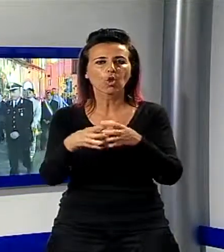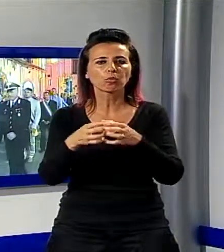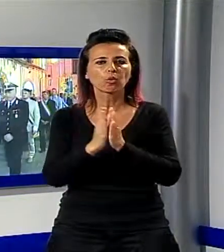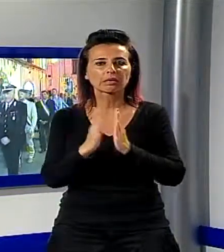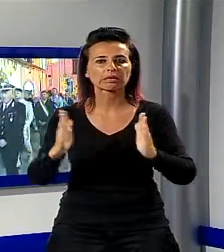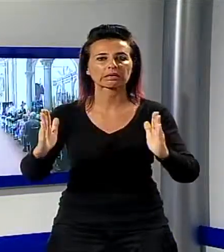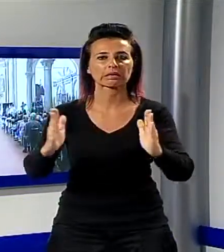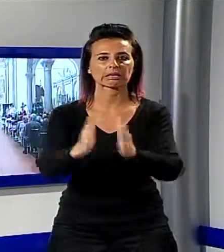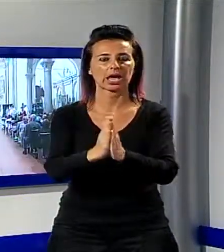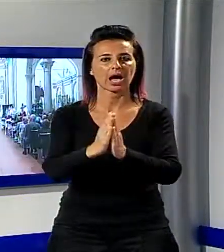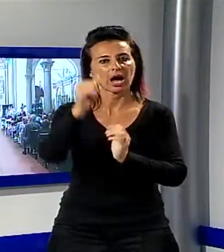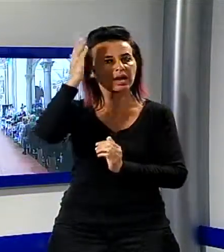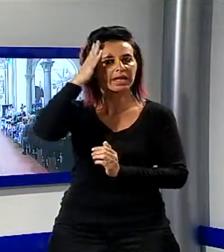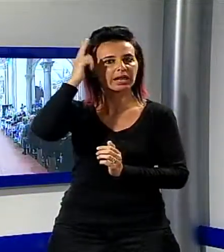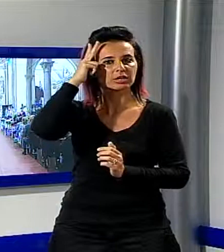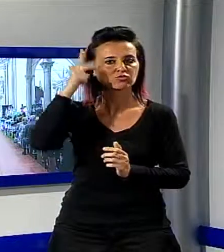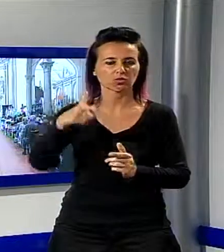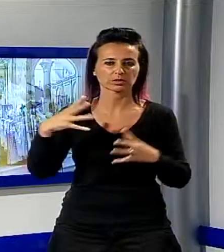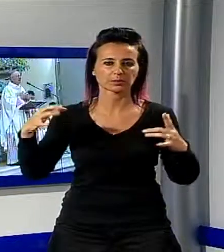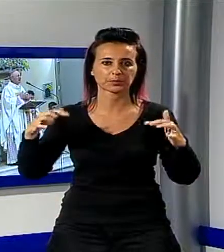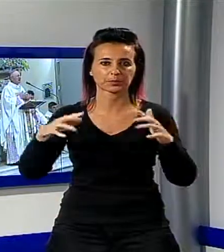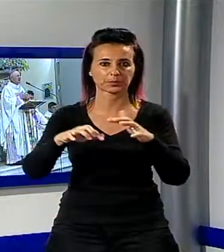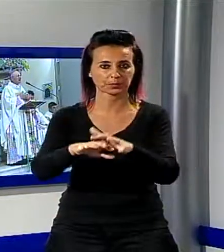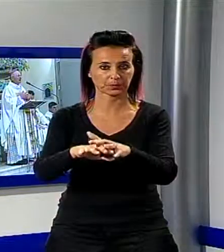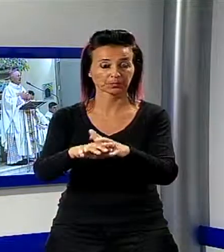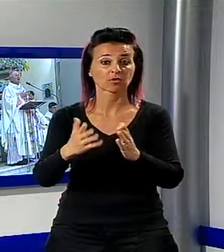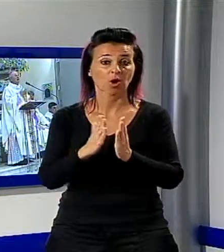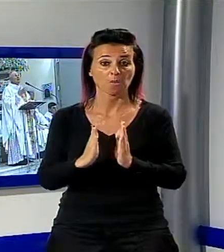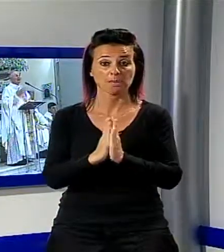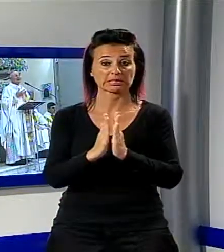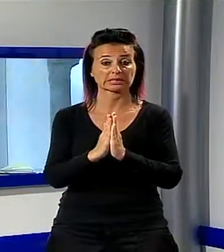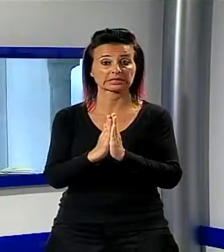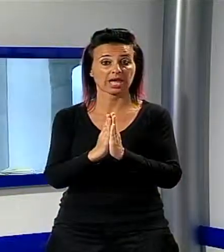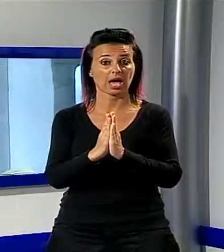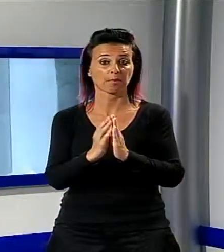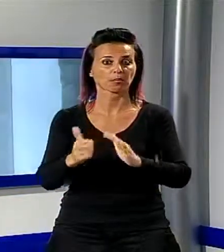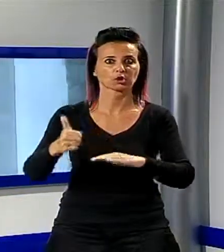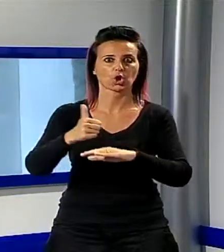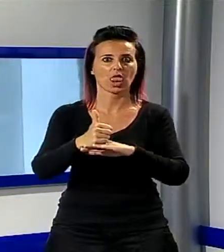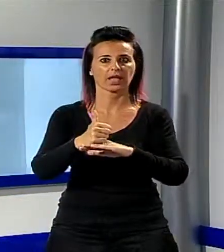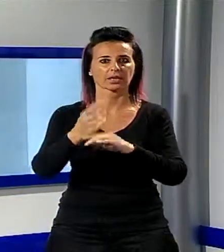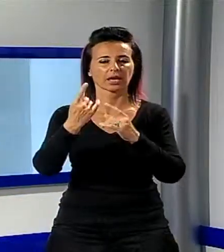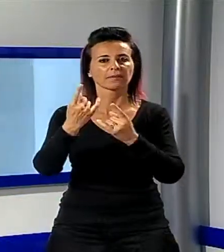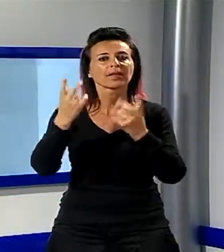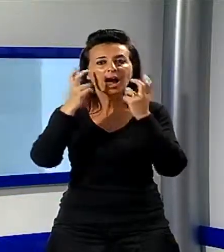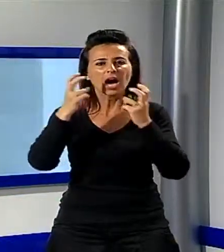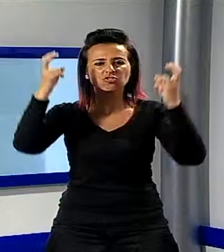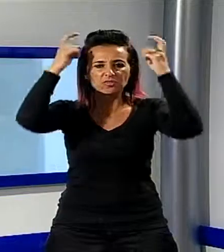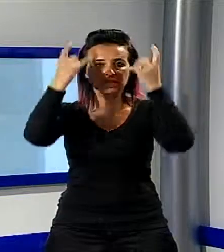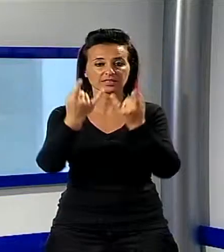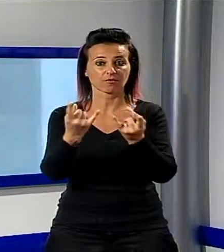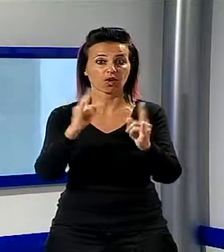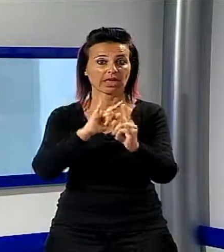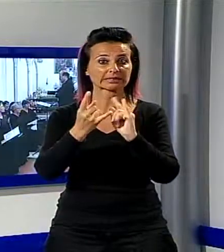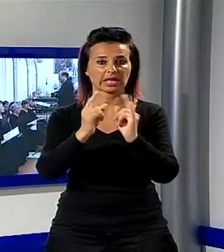celebrazioni sono iniziate nel Domo Cittadino con la messa solenne preseduta dall'arcivescovo Italo Castellani con Monsignor